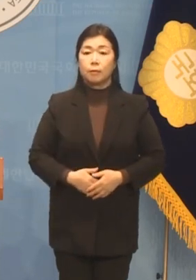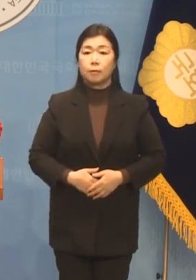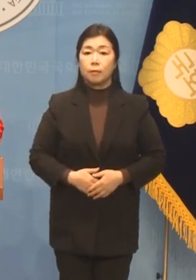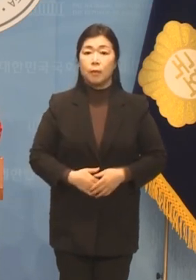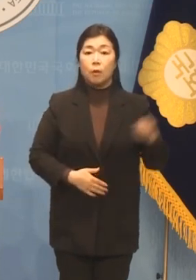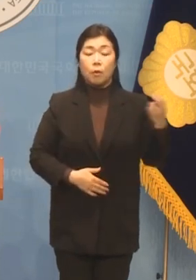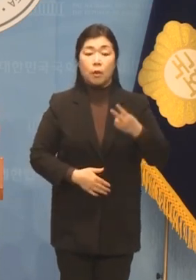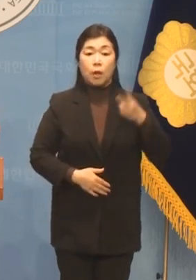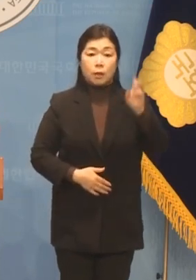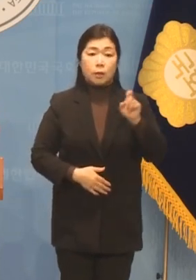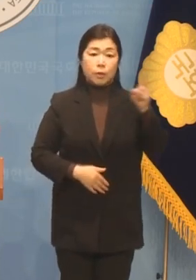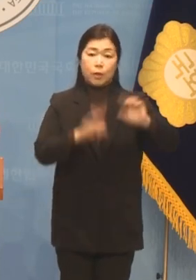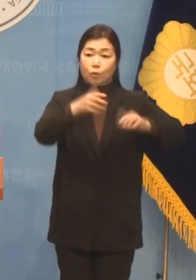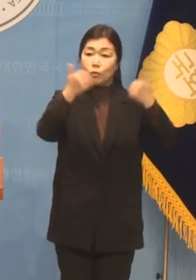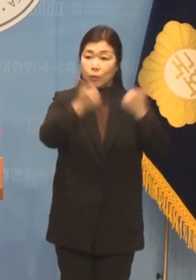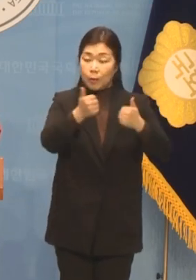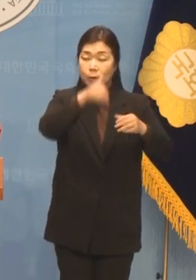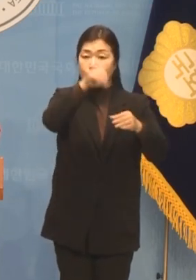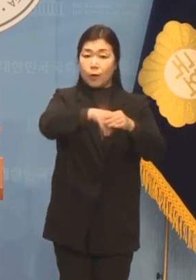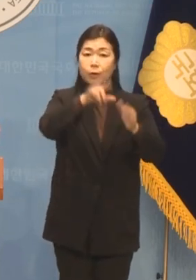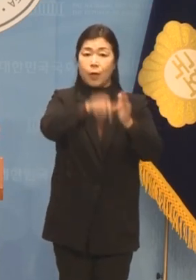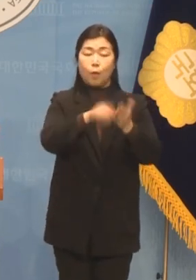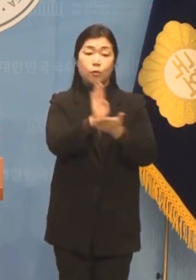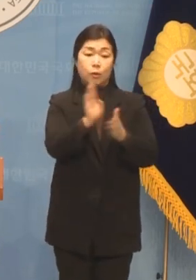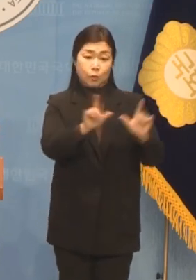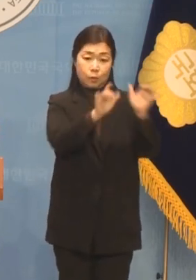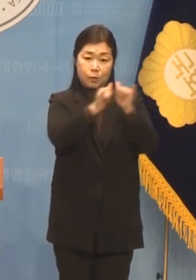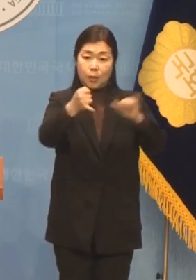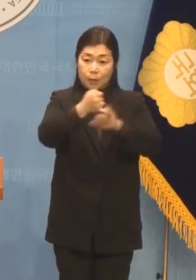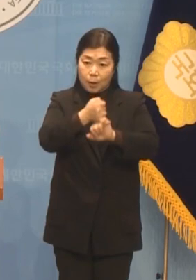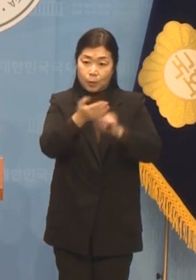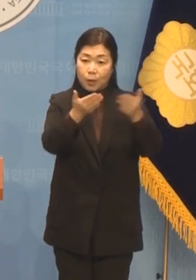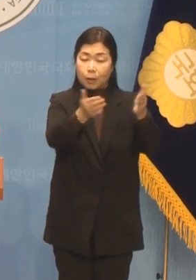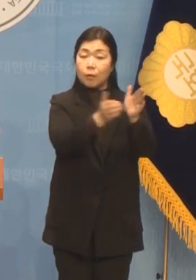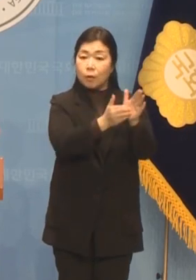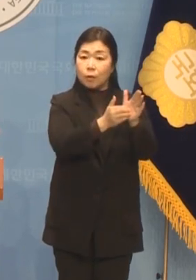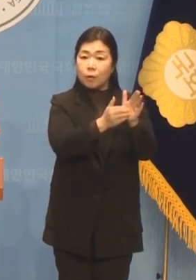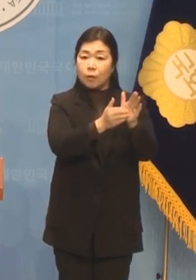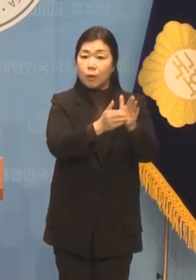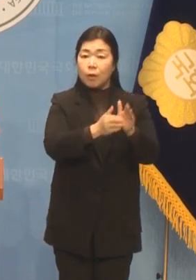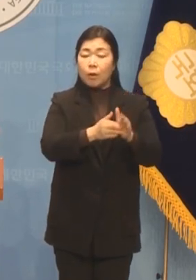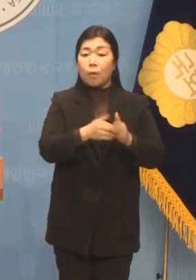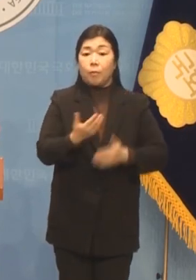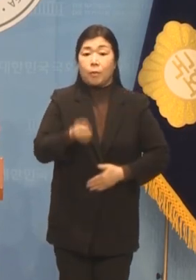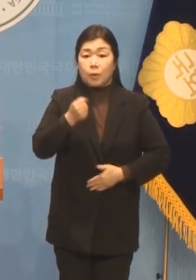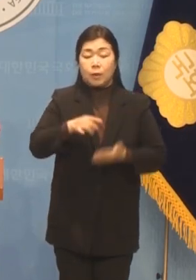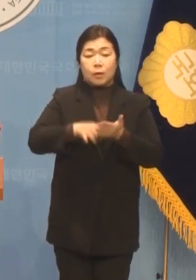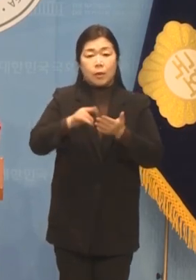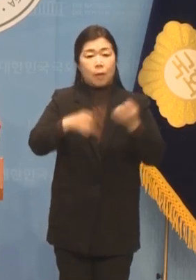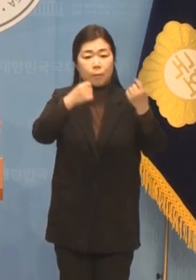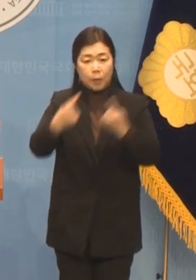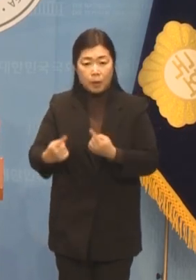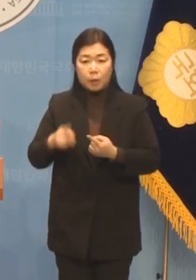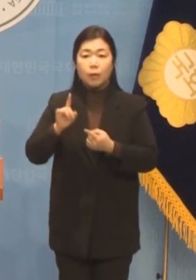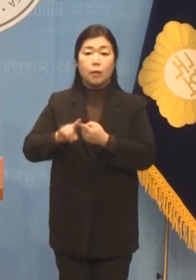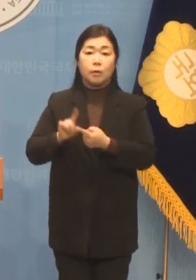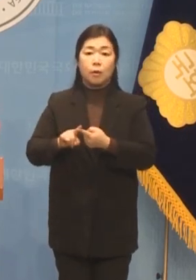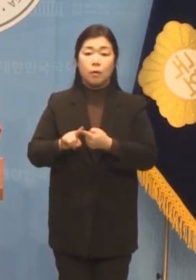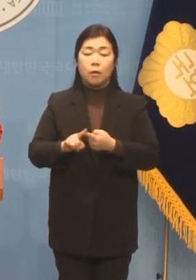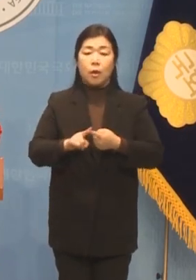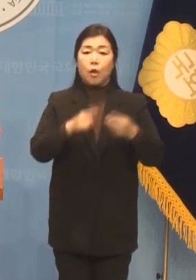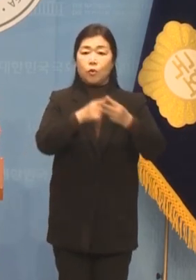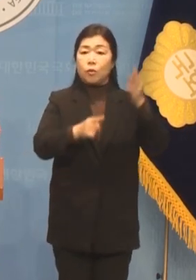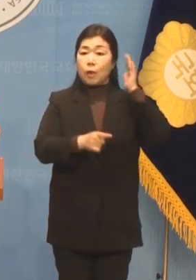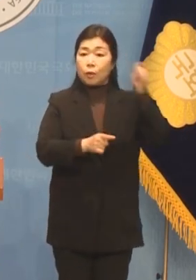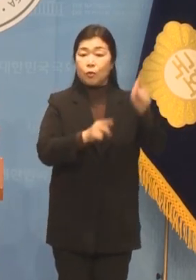지난 21대 총선에서 분당 주민께 약속 드렸던 보유세 인화에 대해 윤석열 대통령의 후보